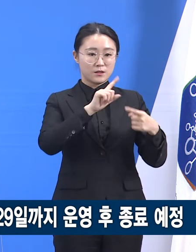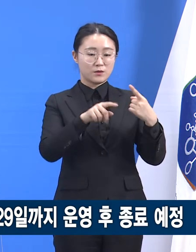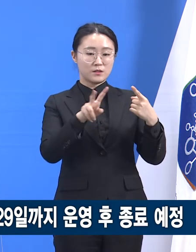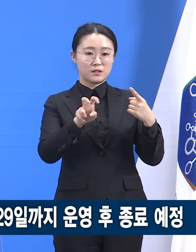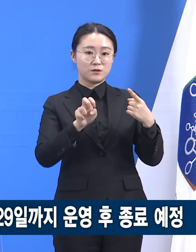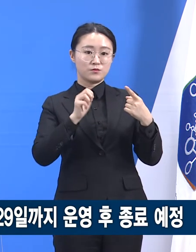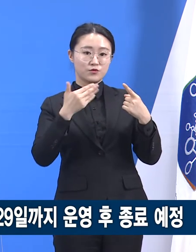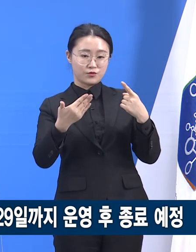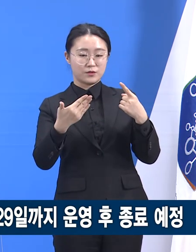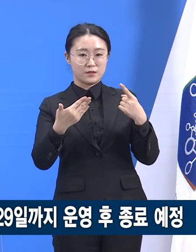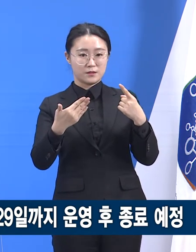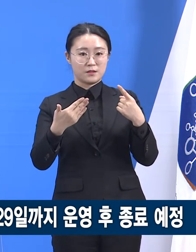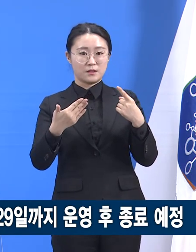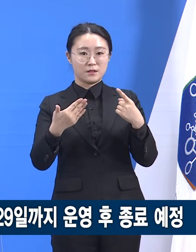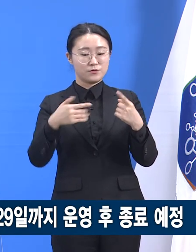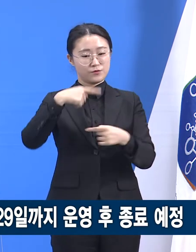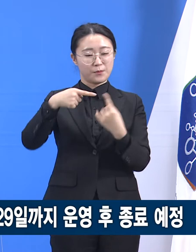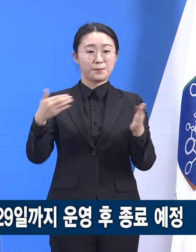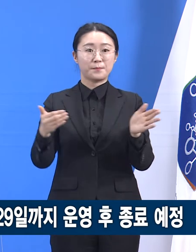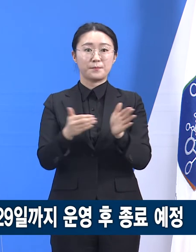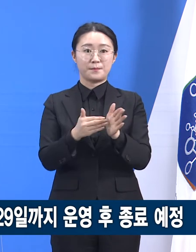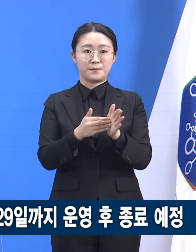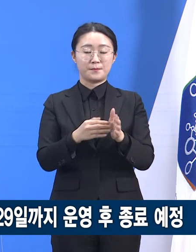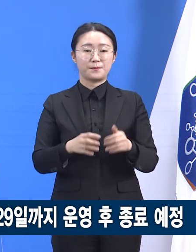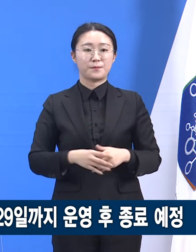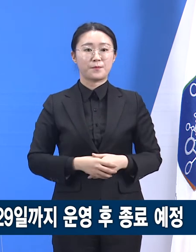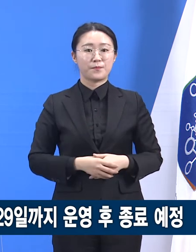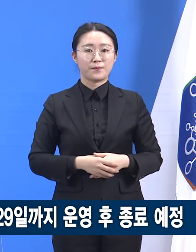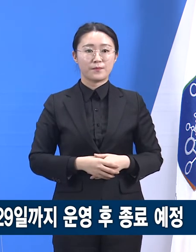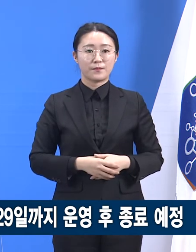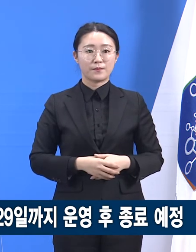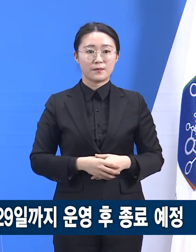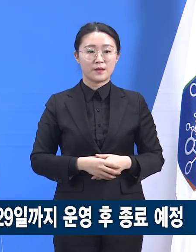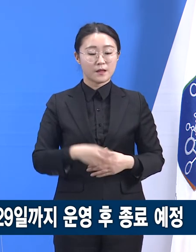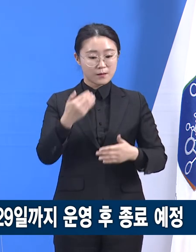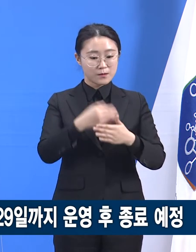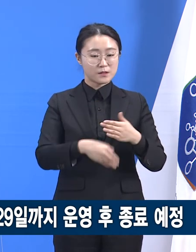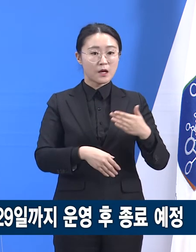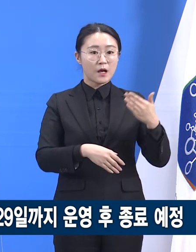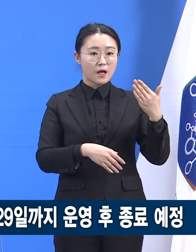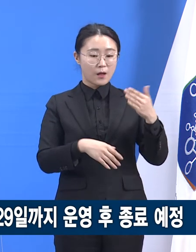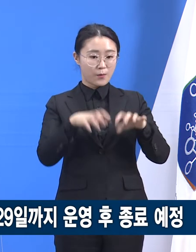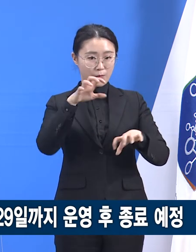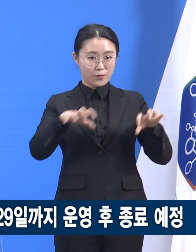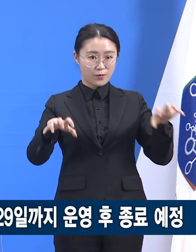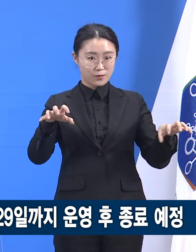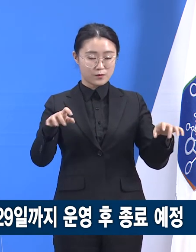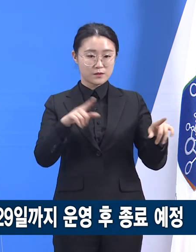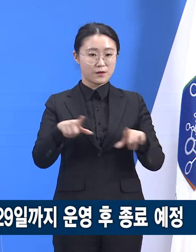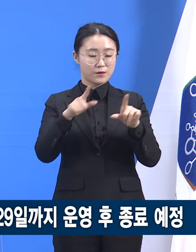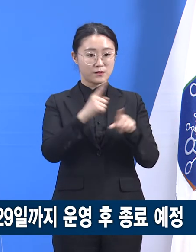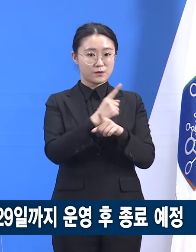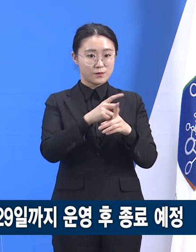27일 기준으로 9개 생활치료센터의 가동률은 말씀드린 대로 20.0%였습니다.